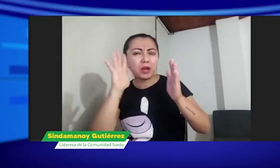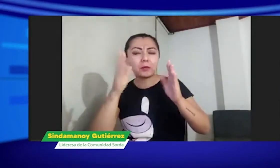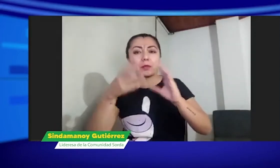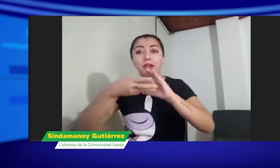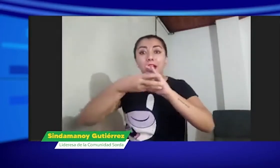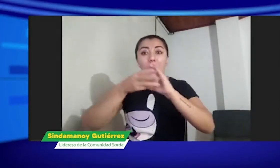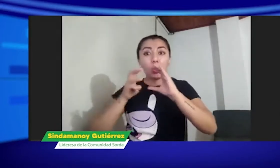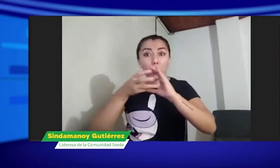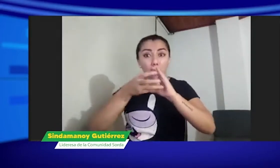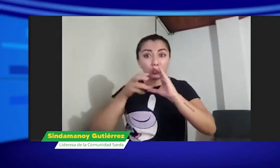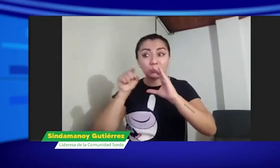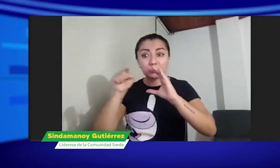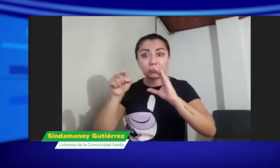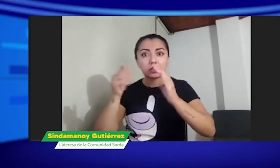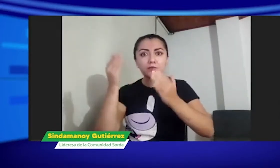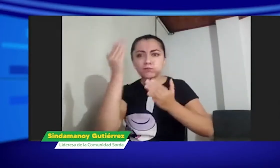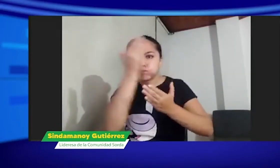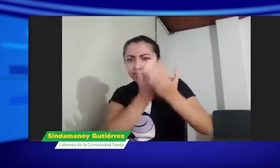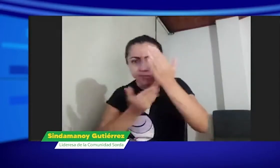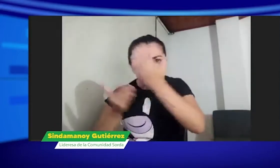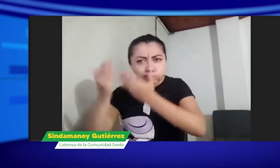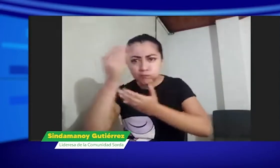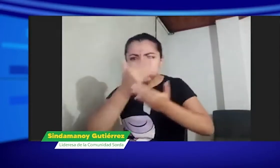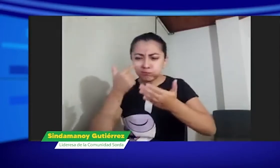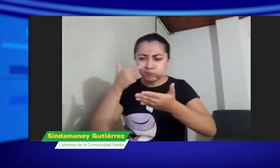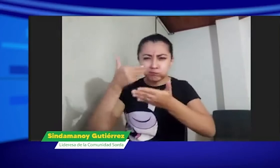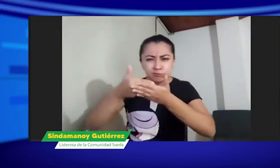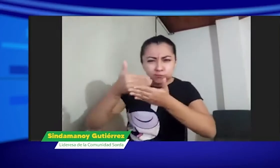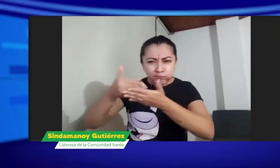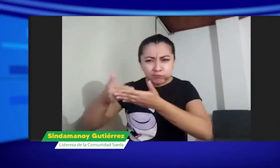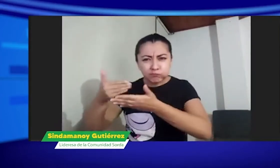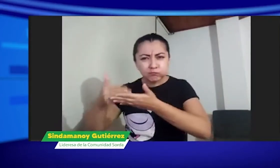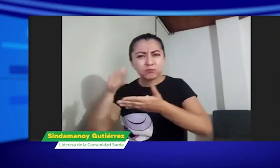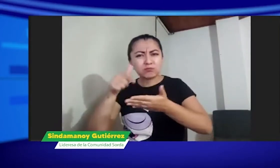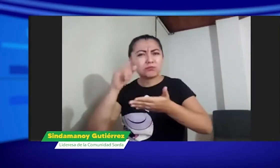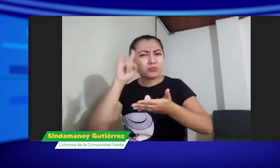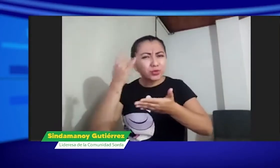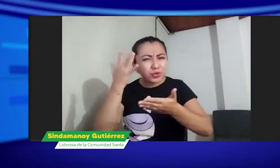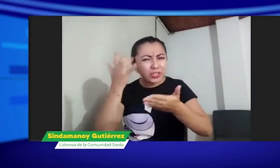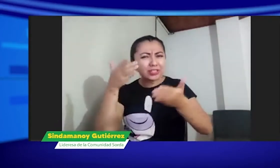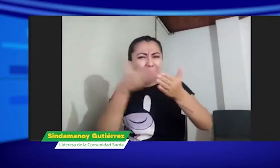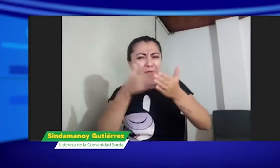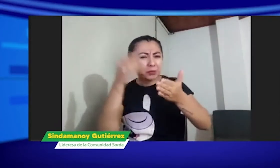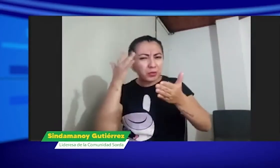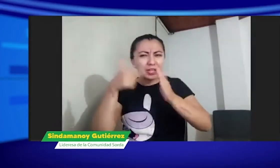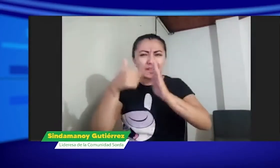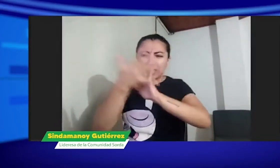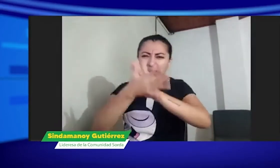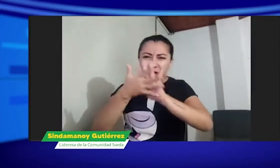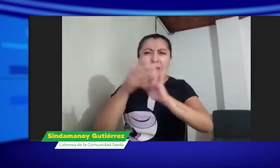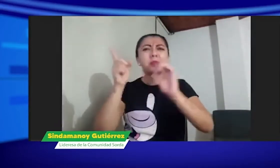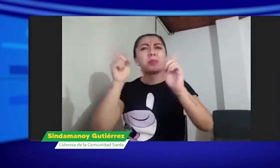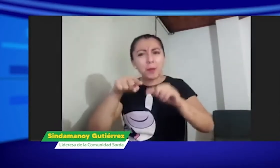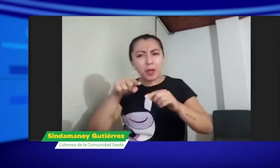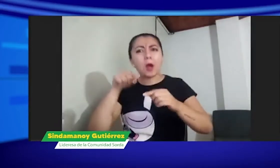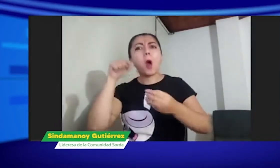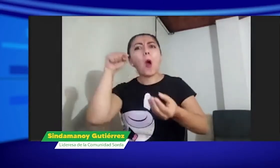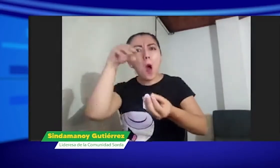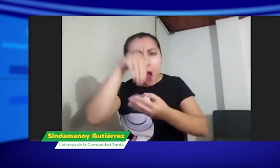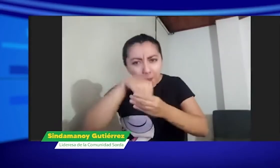a la que se demandó, y la corte hace un análisis y documenta el por qué se hace la